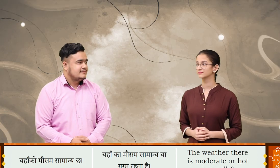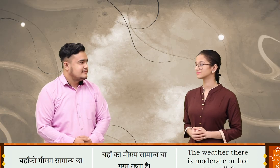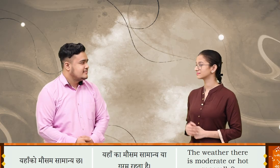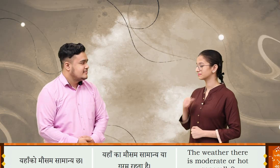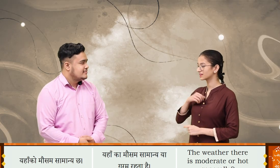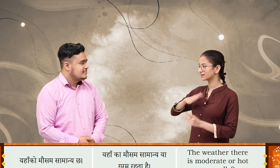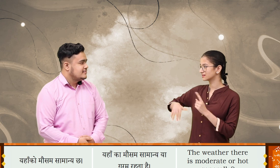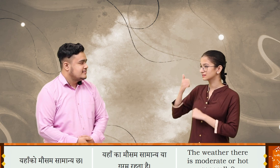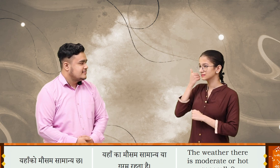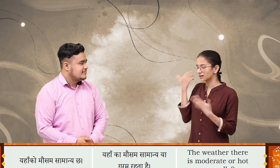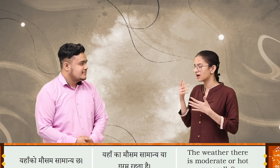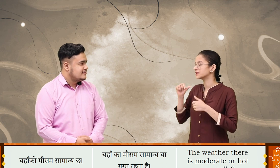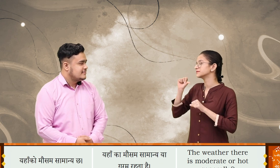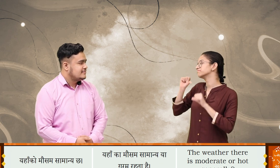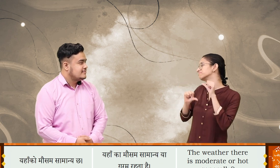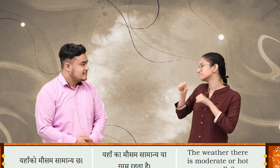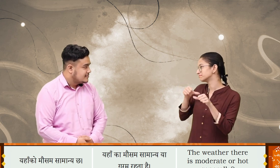यहां को मौसम सामान्य चा